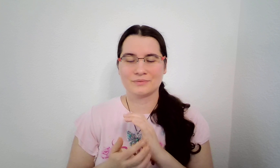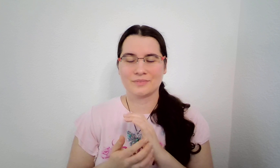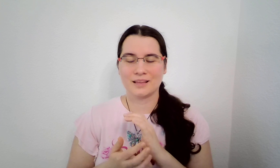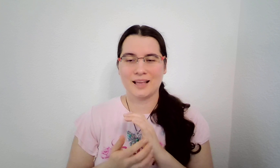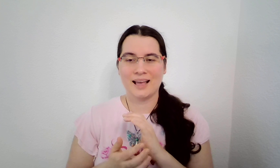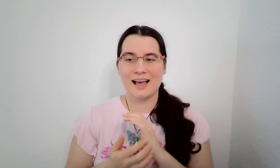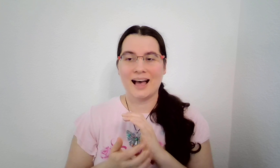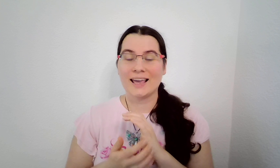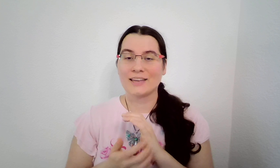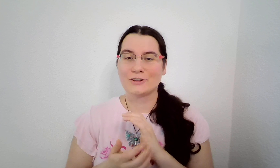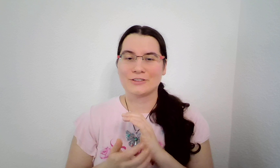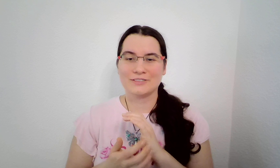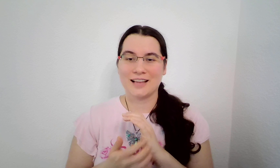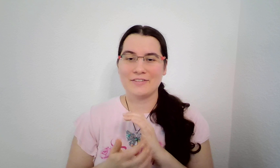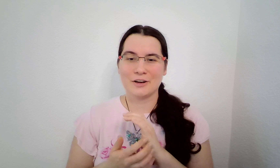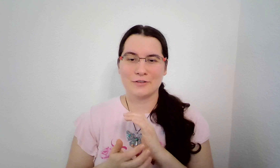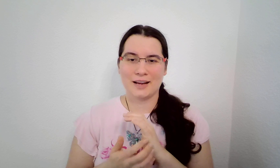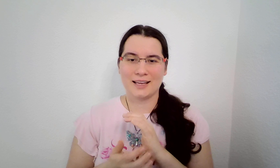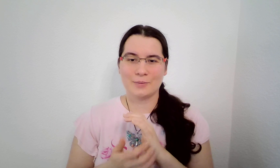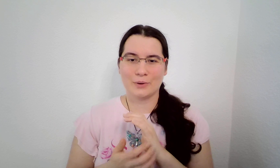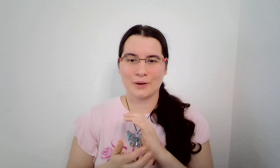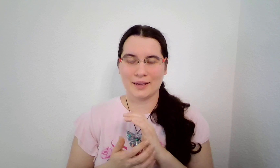A je to nevyrovnaný boj.